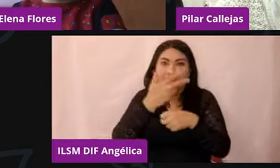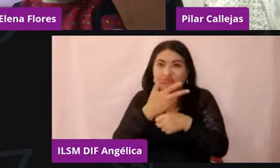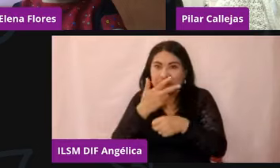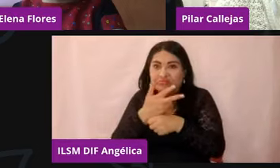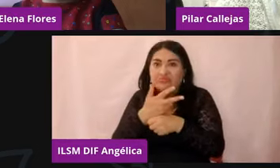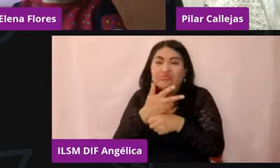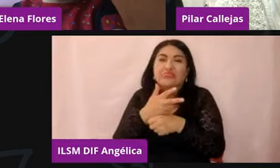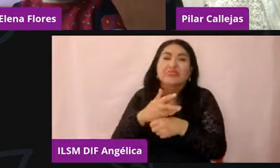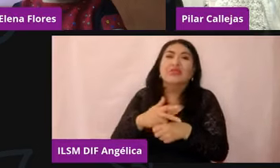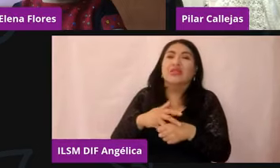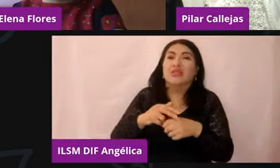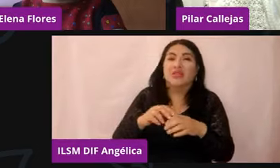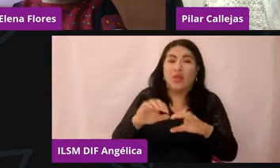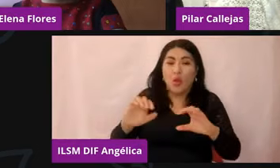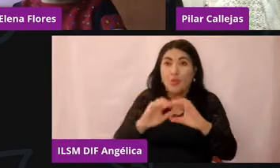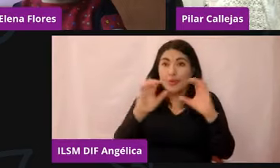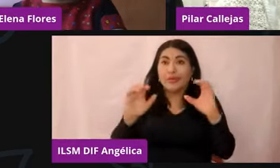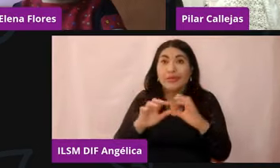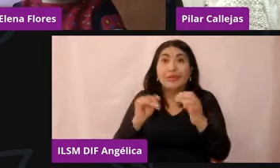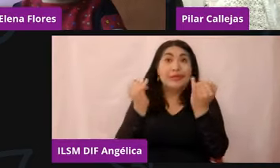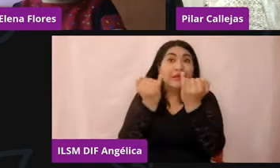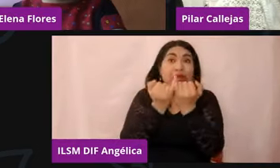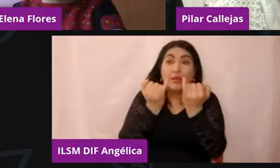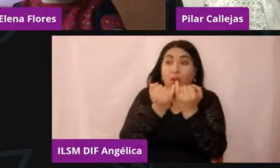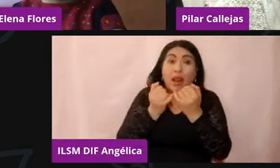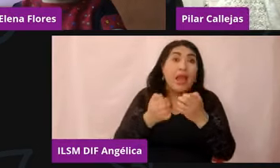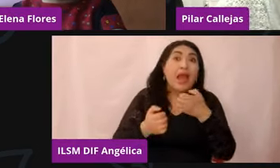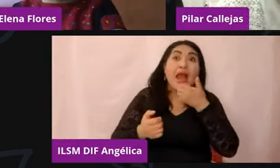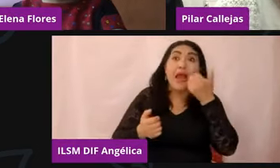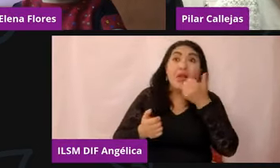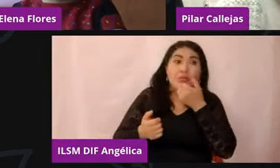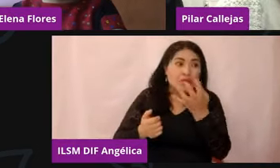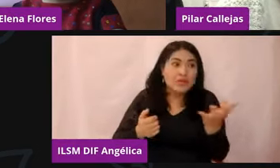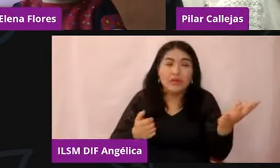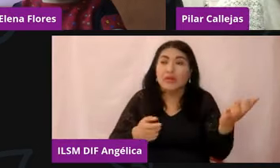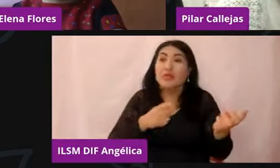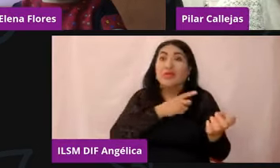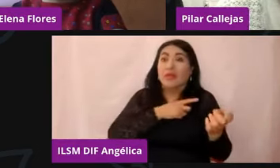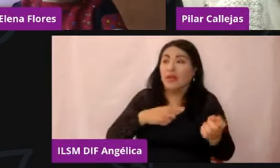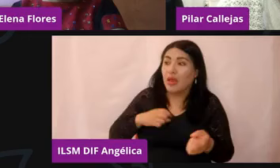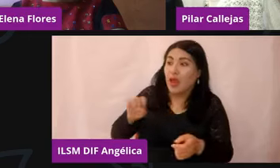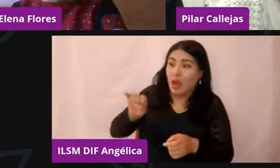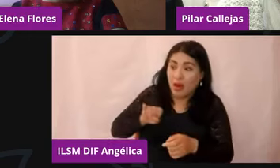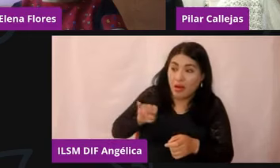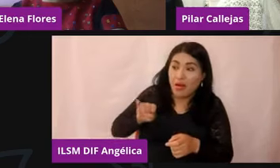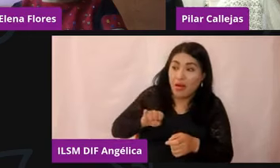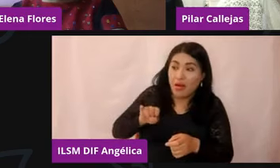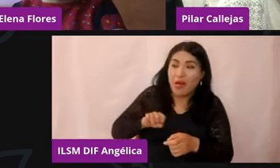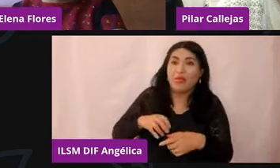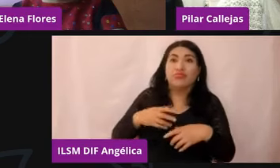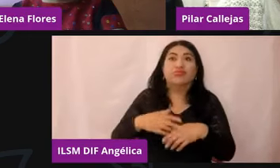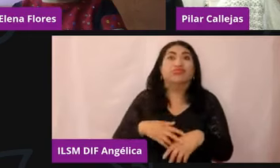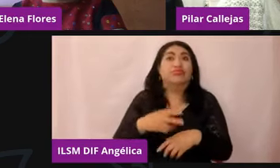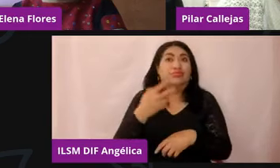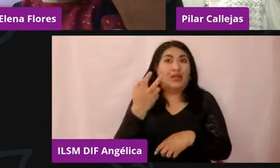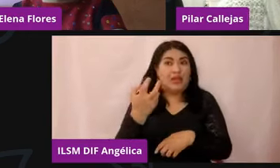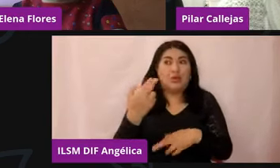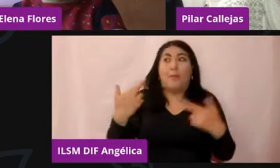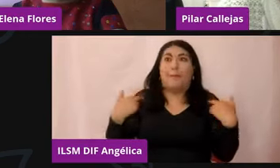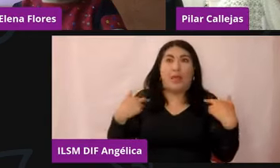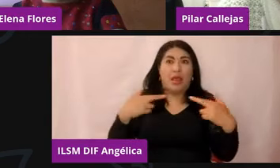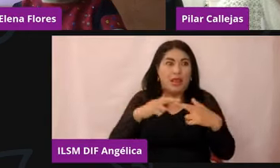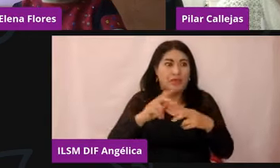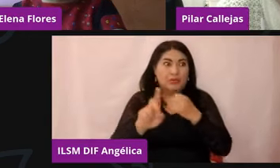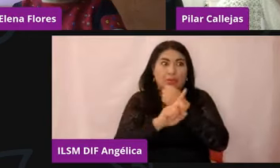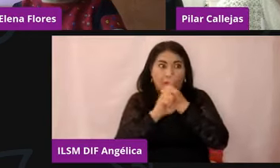atención del alumno. Yo no dudo ni tantito que muchos de los maestros o mucha población docente se enfrentó a situaciones de